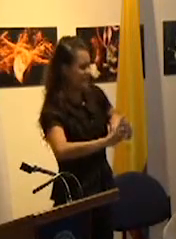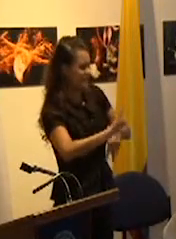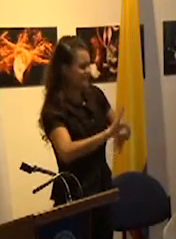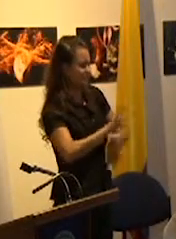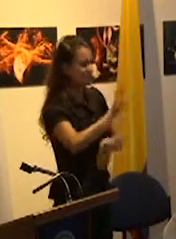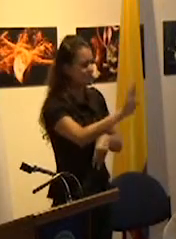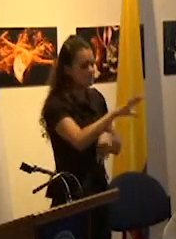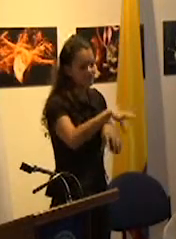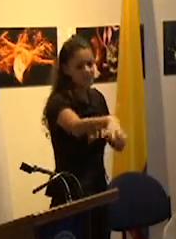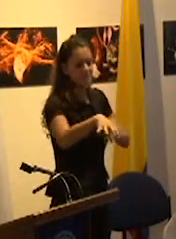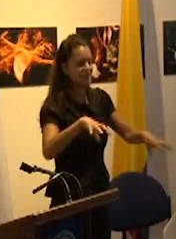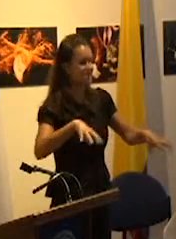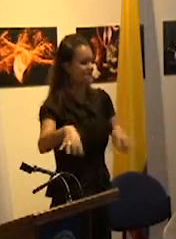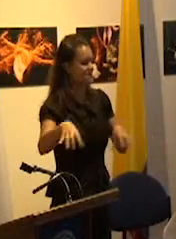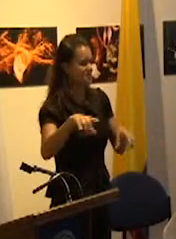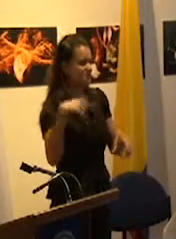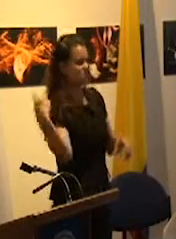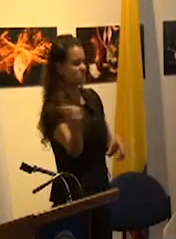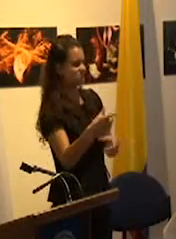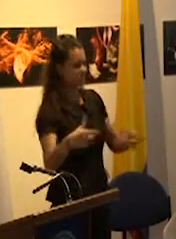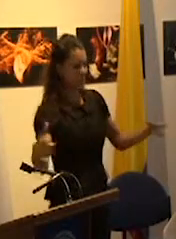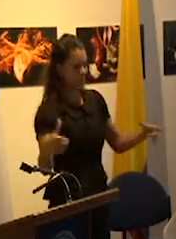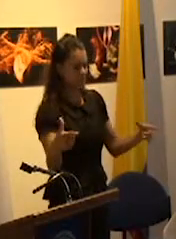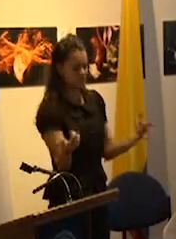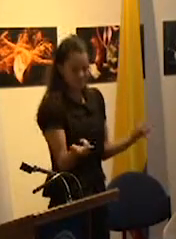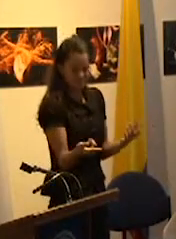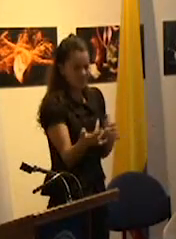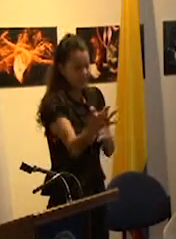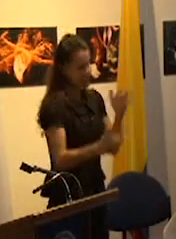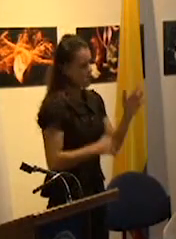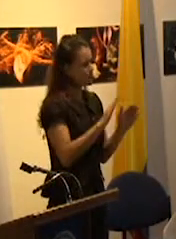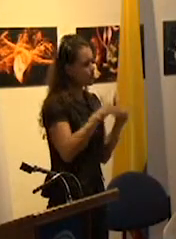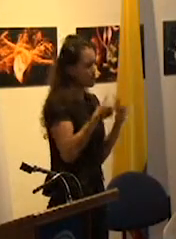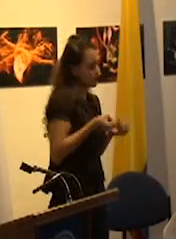no se corresponden con los que se proponen en el ámbito escolar